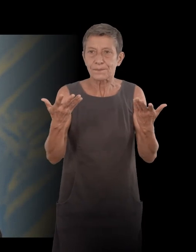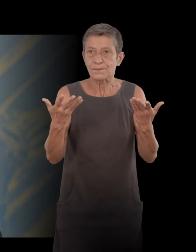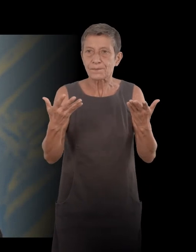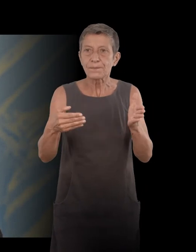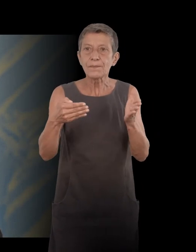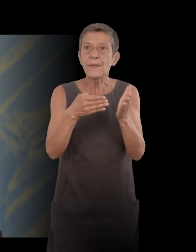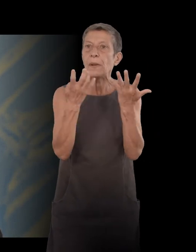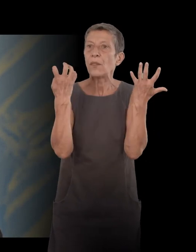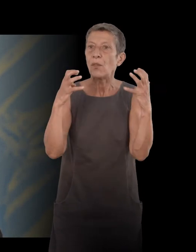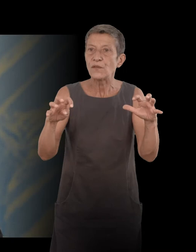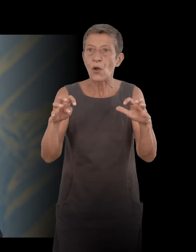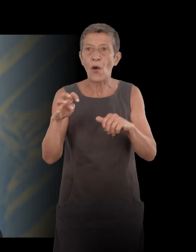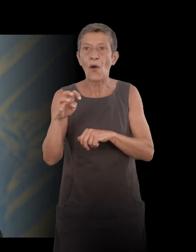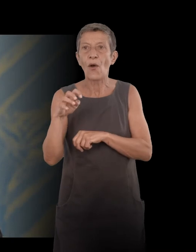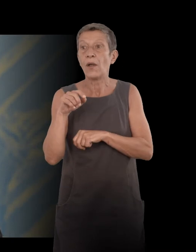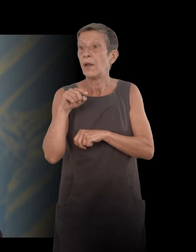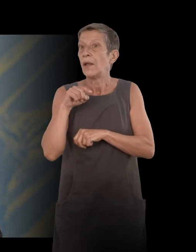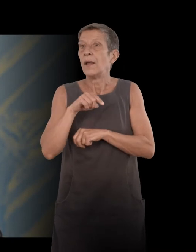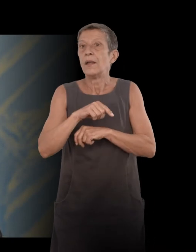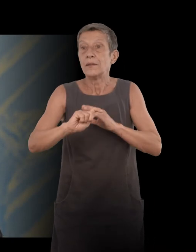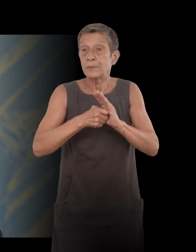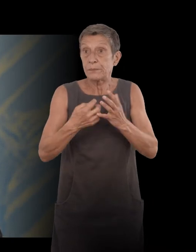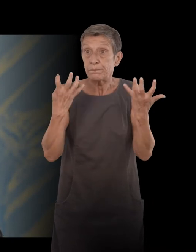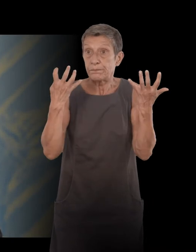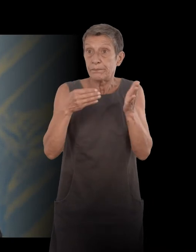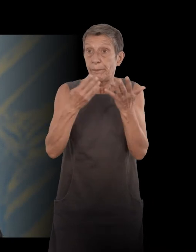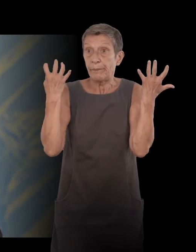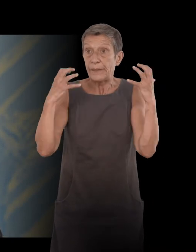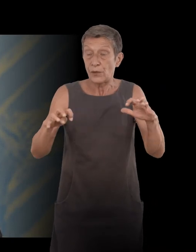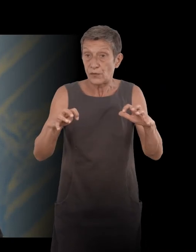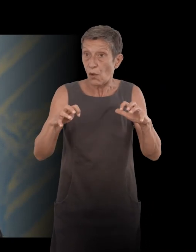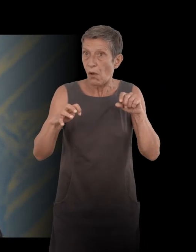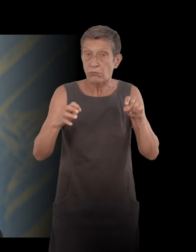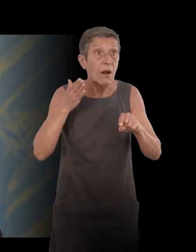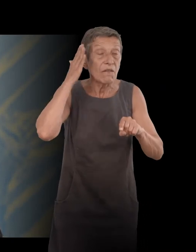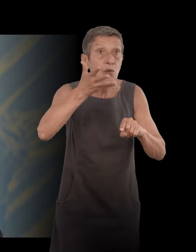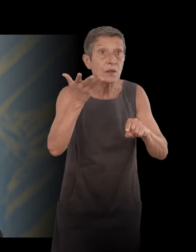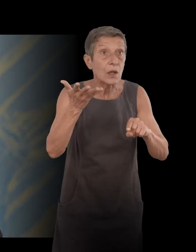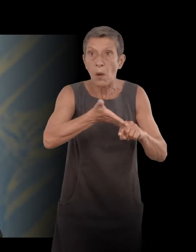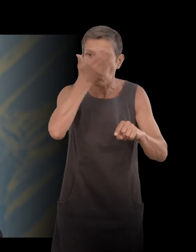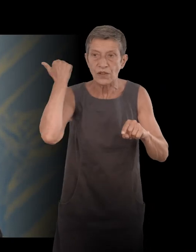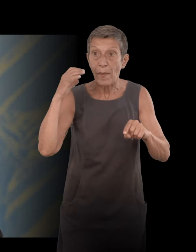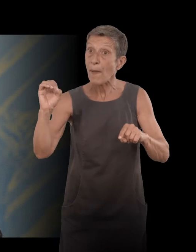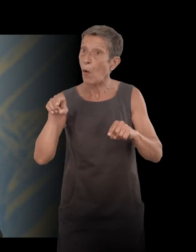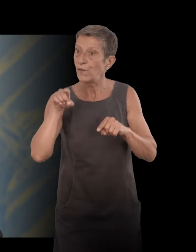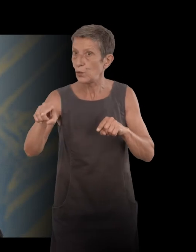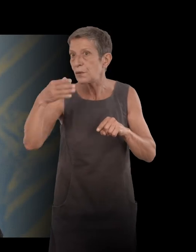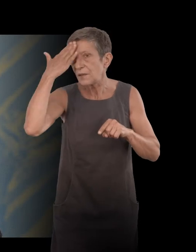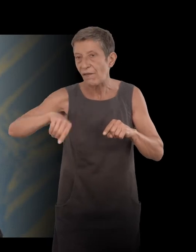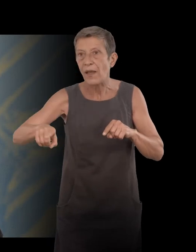1900, on ne savait pas ce qu'allait être l'avenir. Ophuls le savait. Puisqu'il avait quitté l'Allemagne, d'ailleurs, la même année que